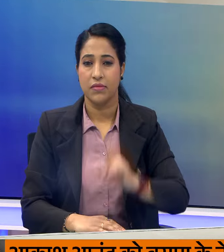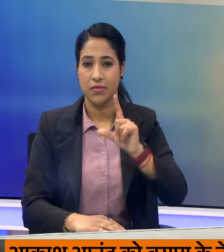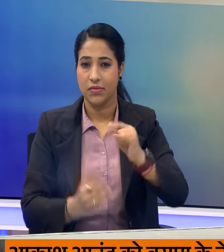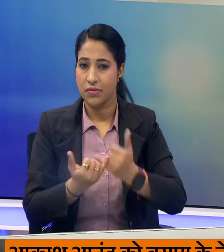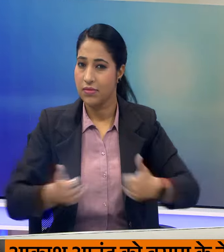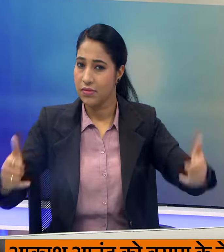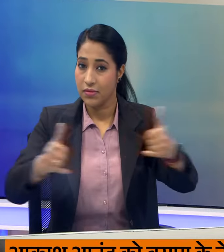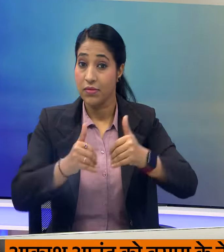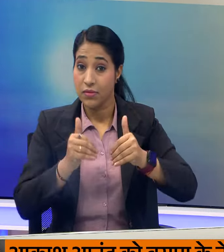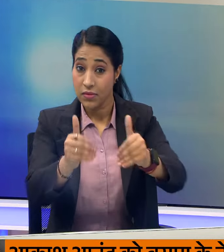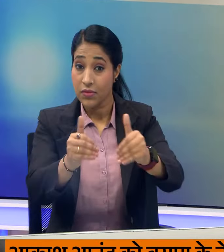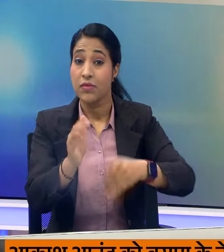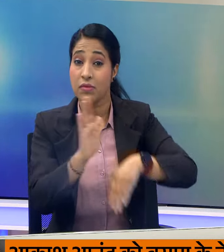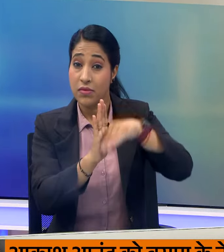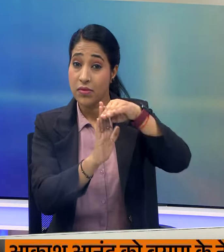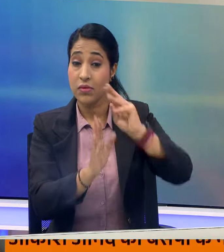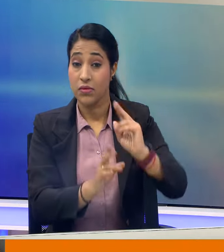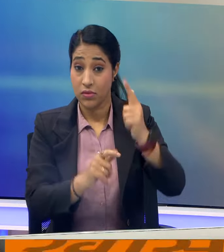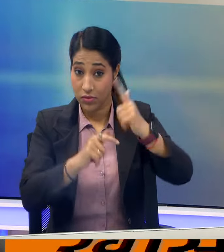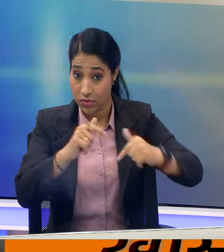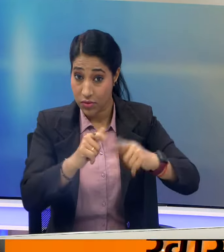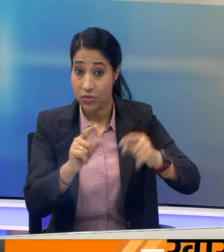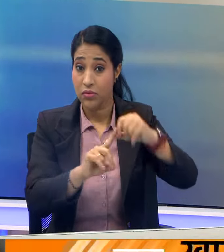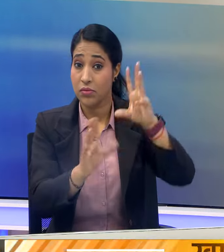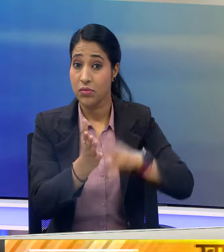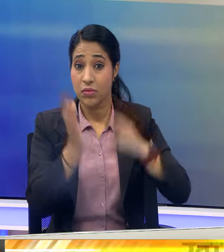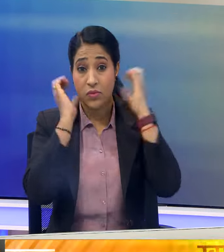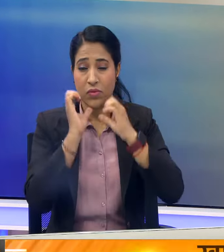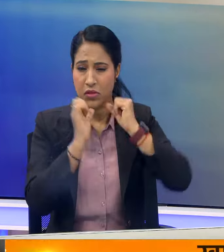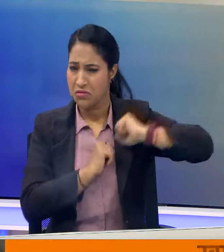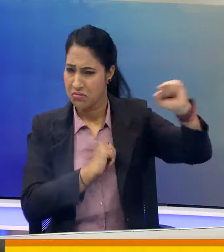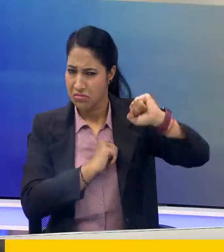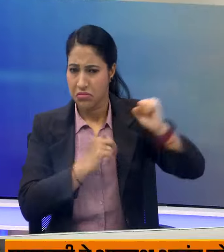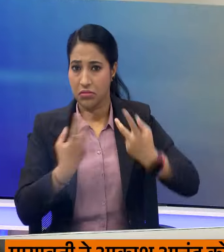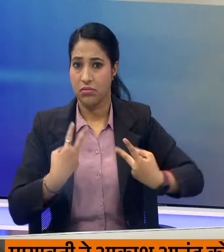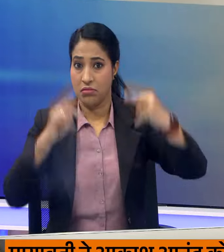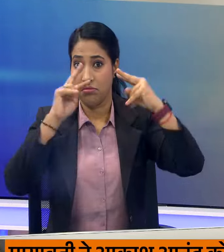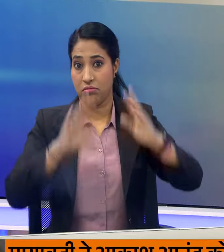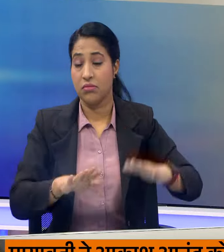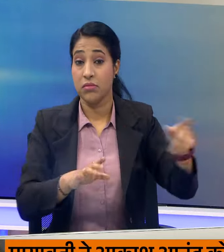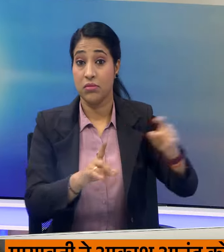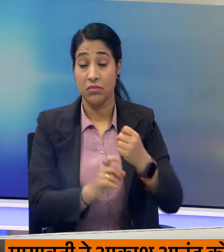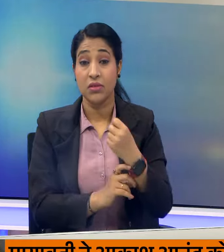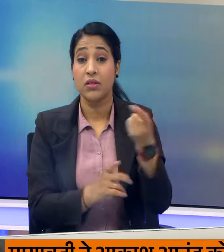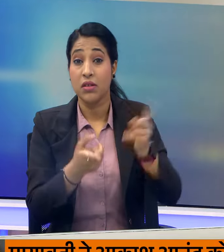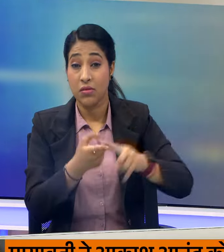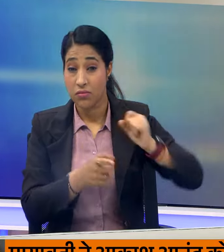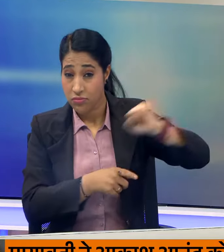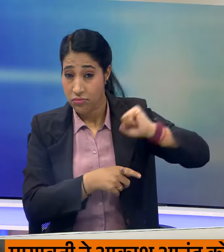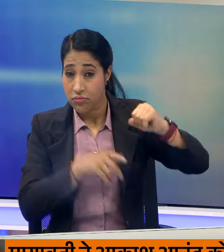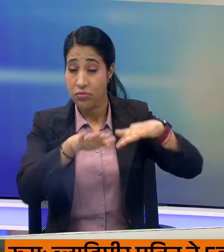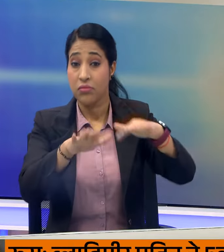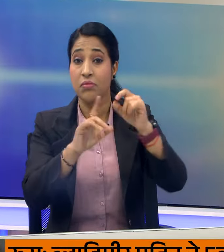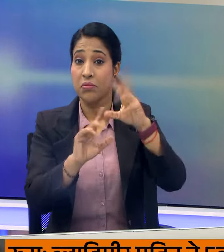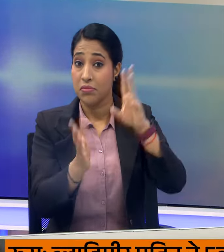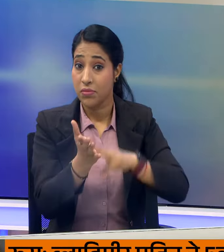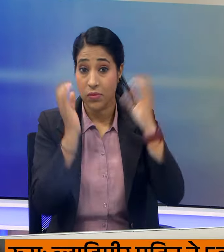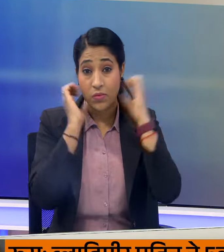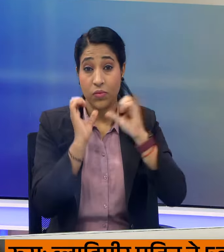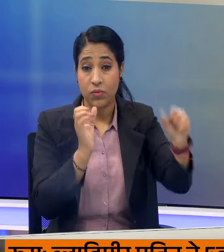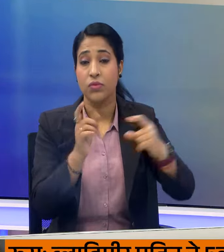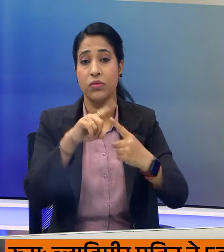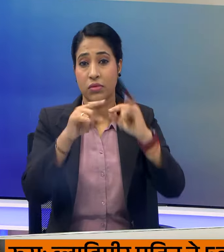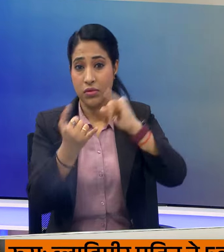लोगसभा के आगामी चड़नों के चुनाव के लिए प्रधान मंतरी नरेंद्र मोदी आज